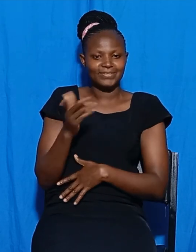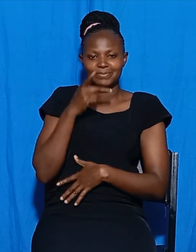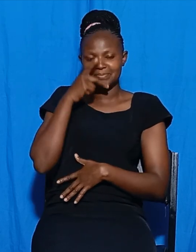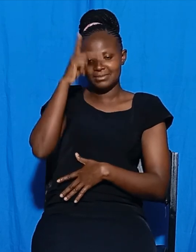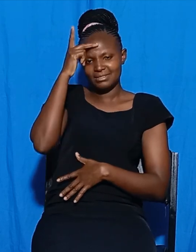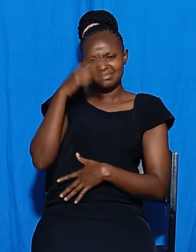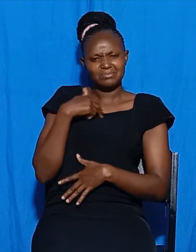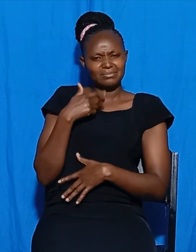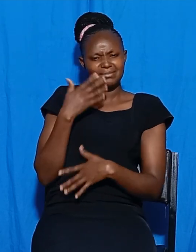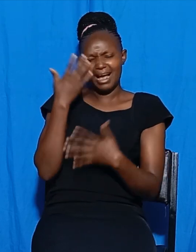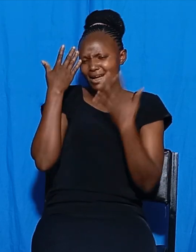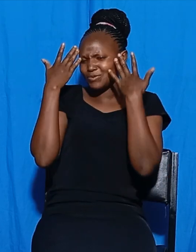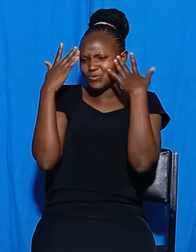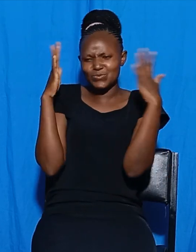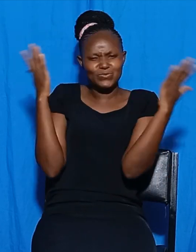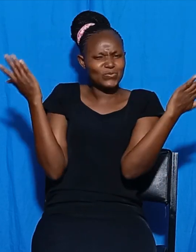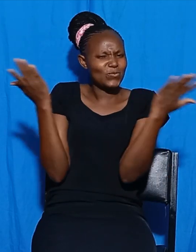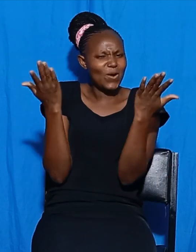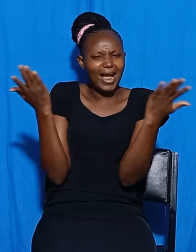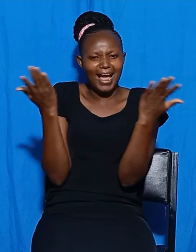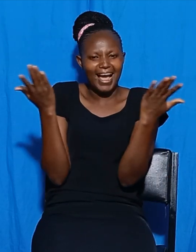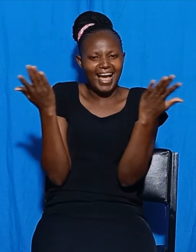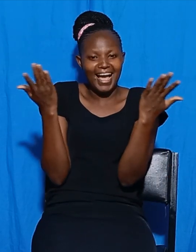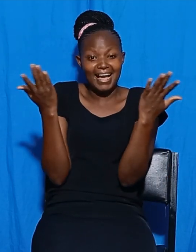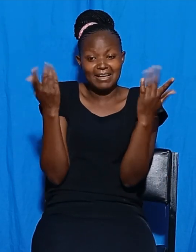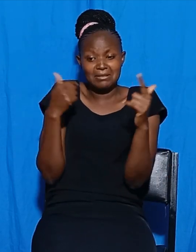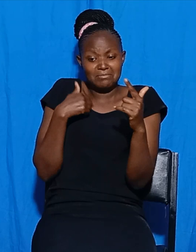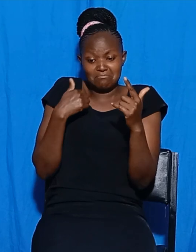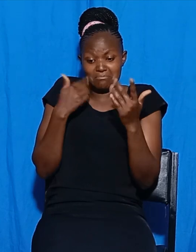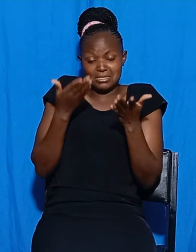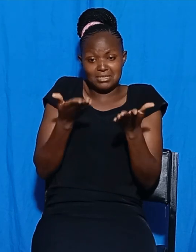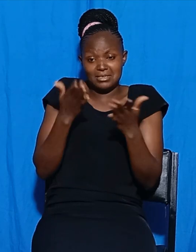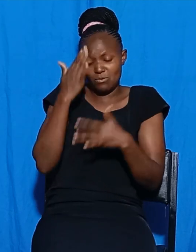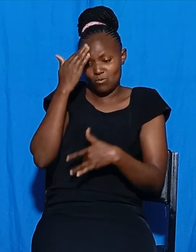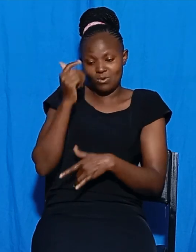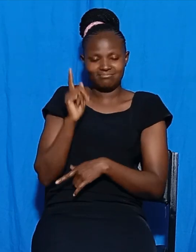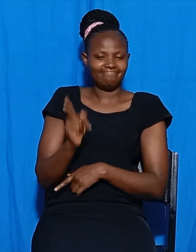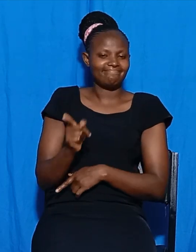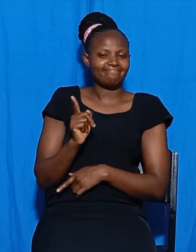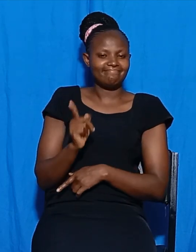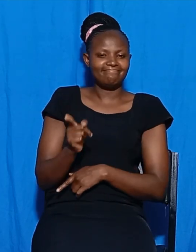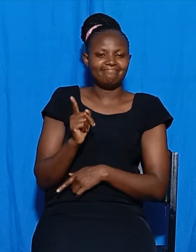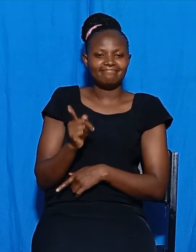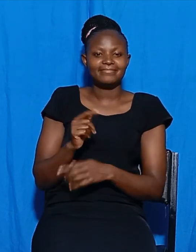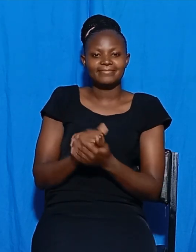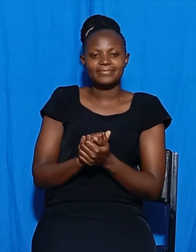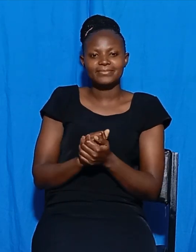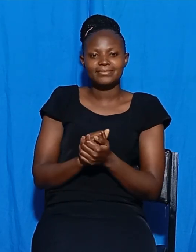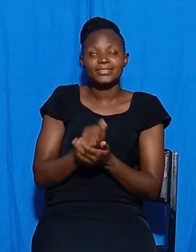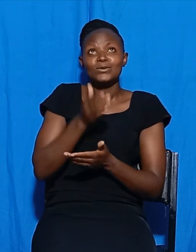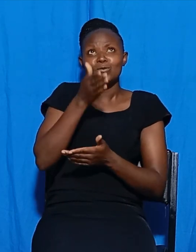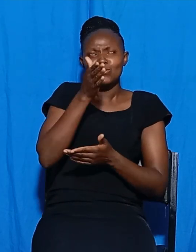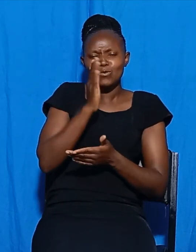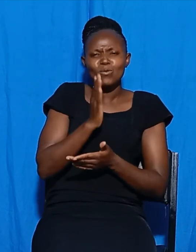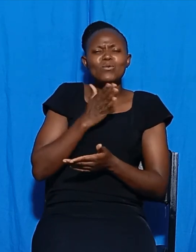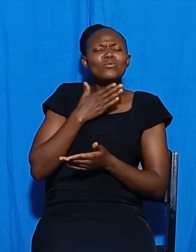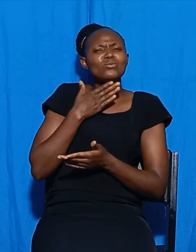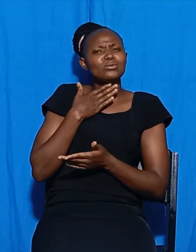Ni balani ni tundu wo Nangaini nda amathime na miaka